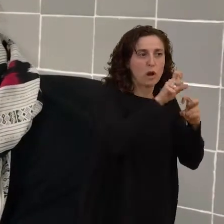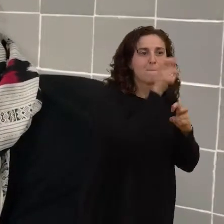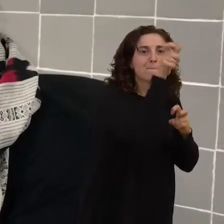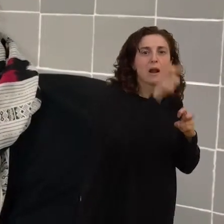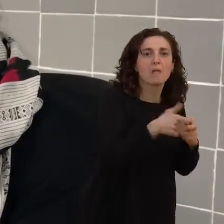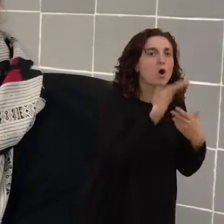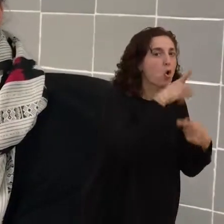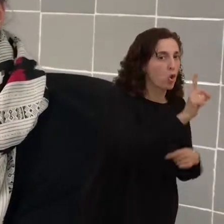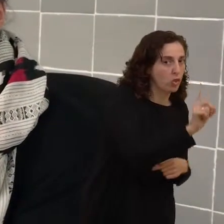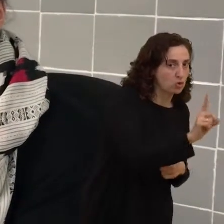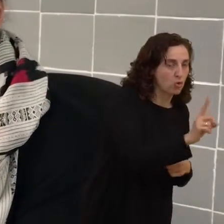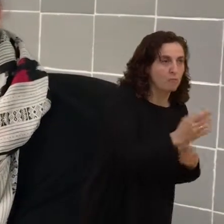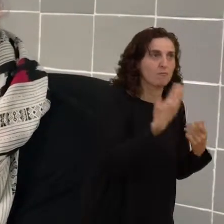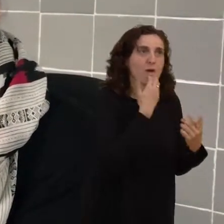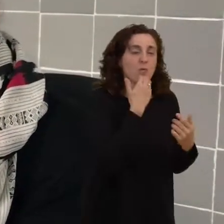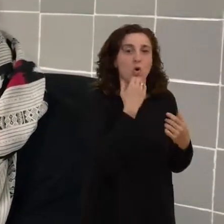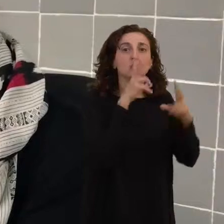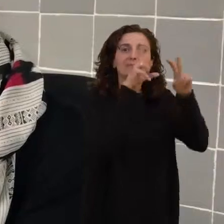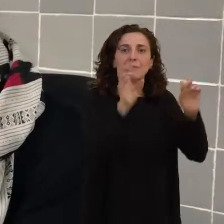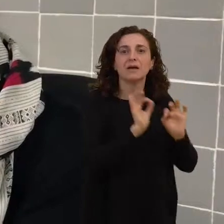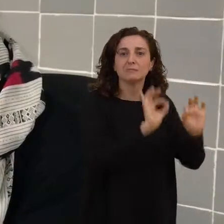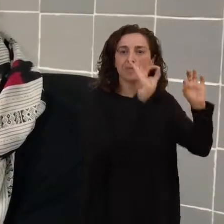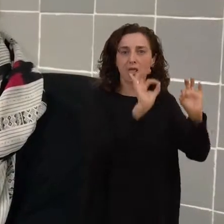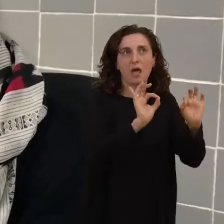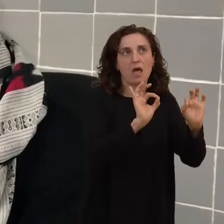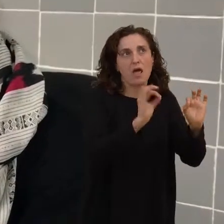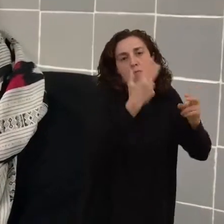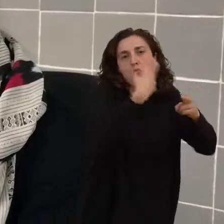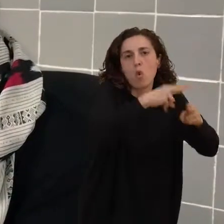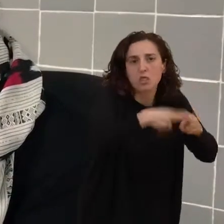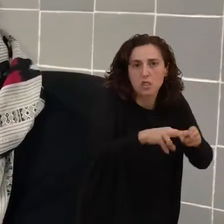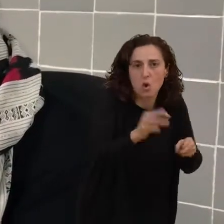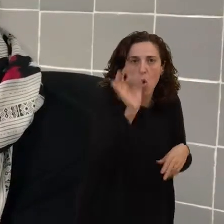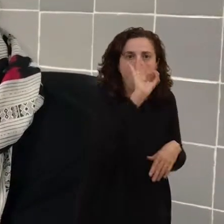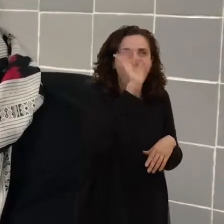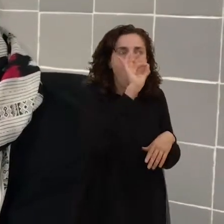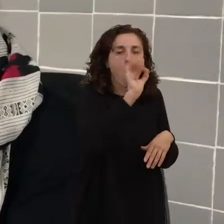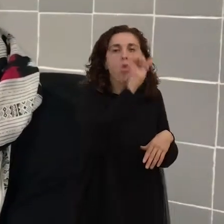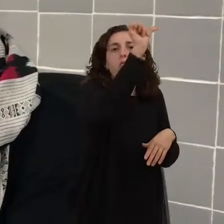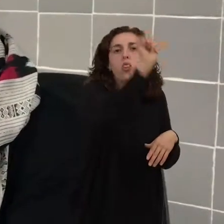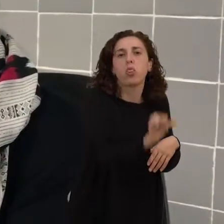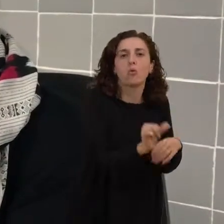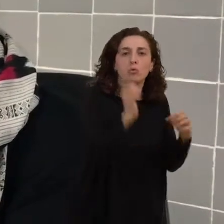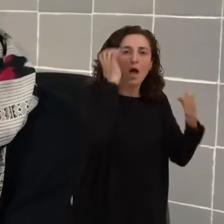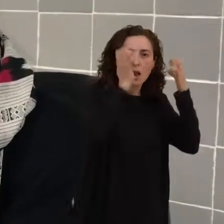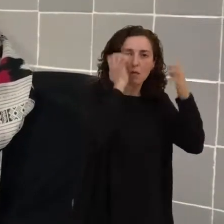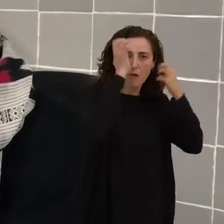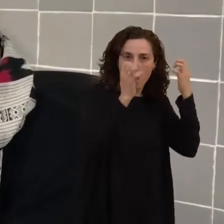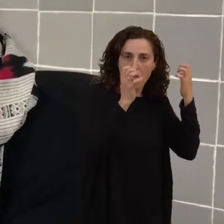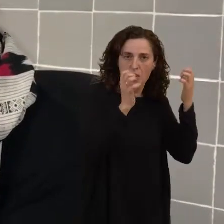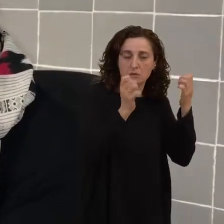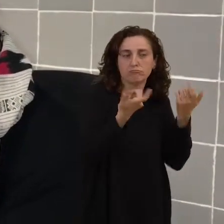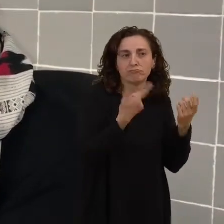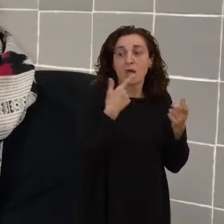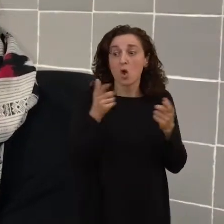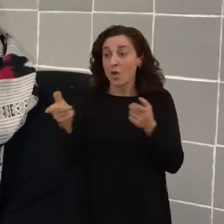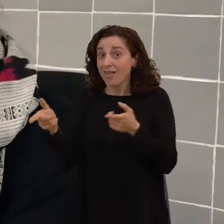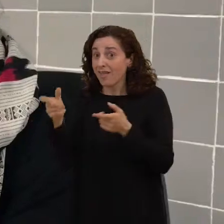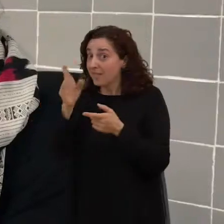si se está hablando de un tema especializado, como puede ser política o un documental sobre animales, y en cambio en directo